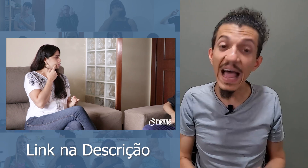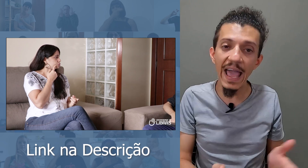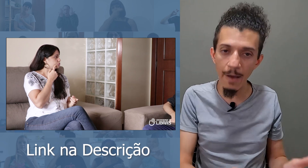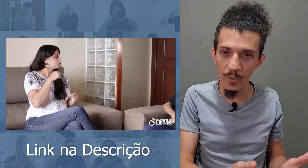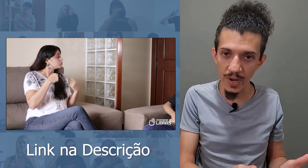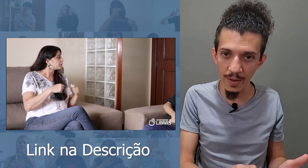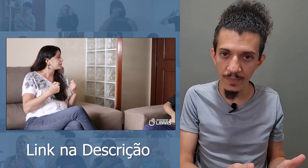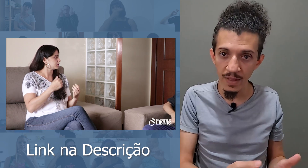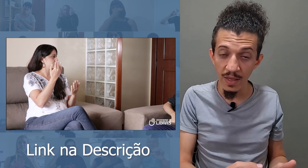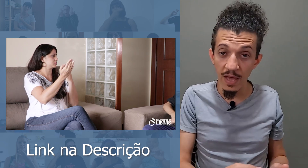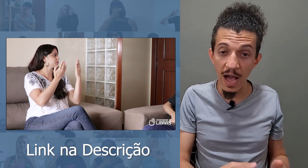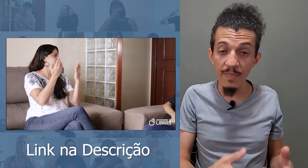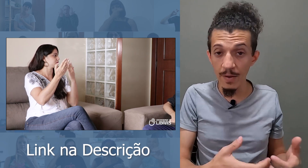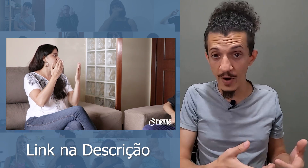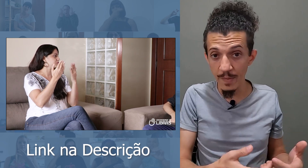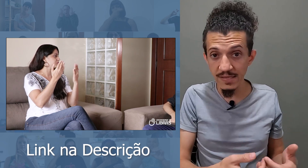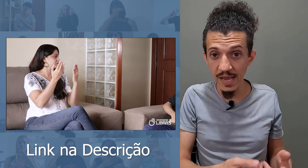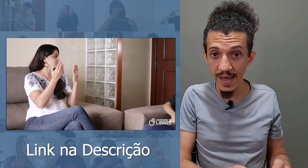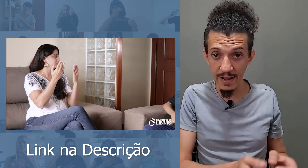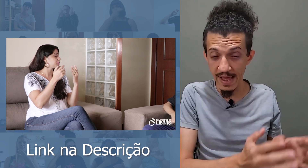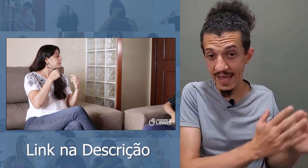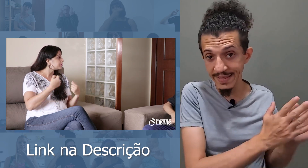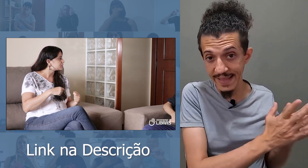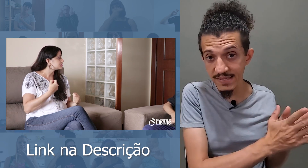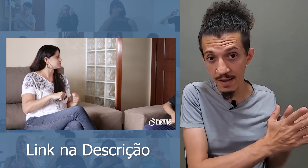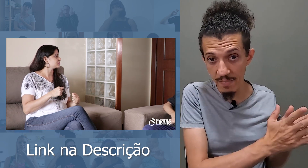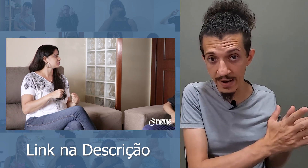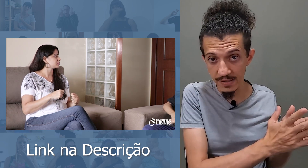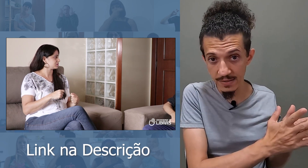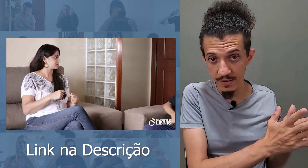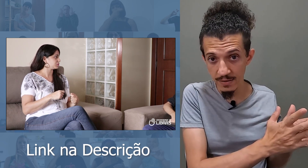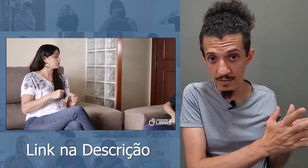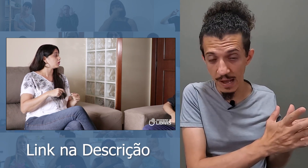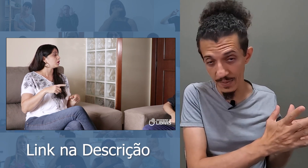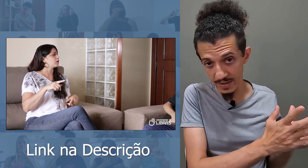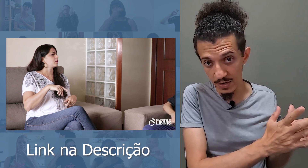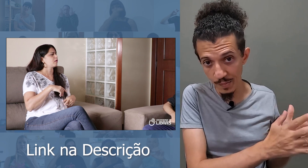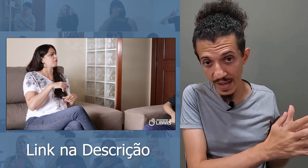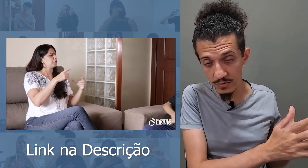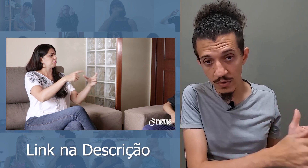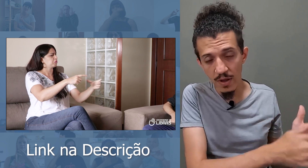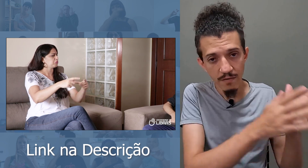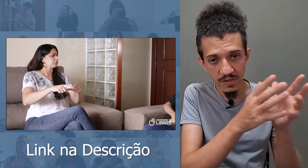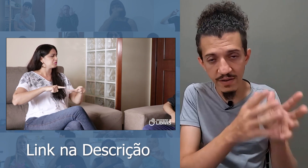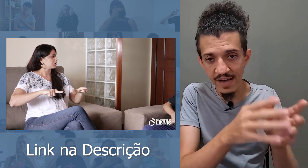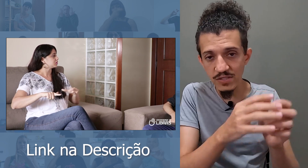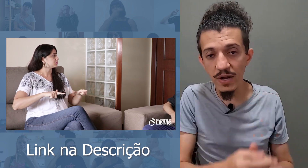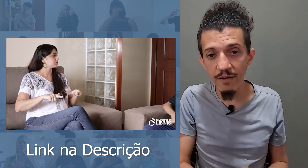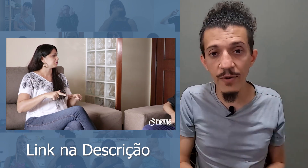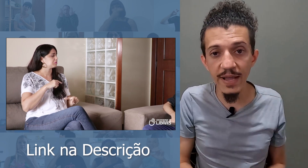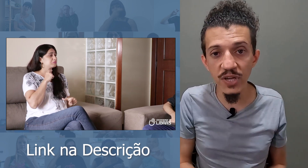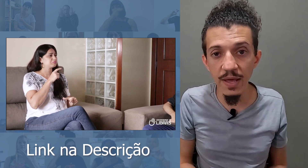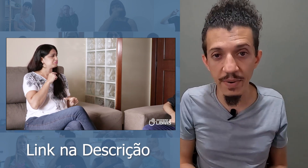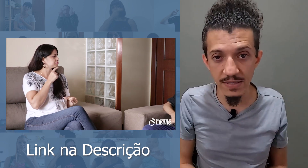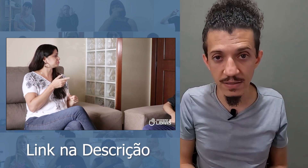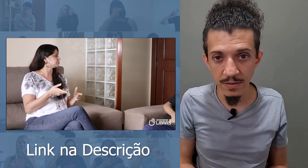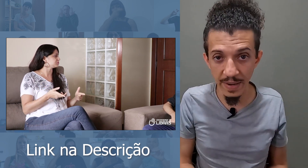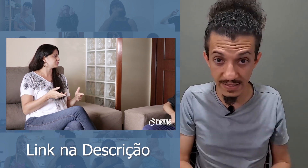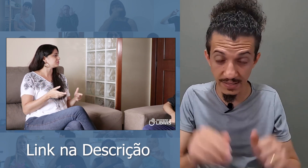época, a minha promessa era, em dez semanas, aplicando o método, você vai se tornar fluente em Libras. Presta